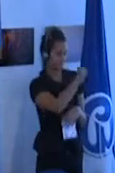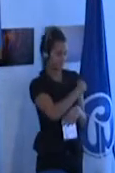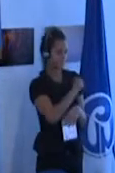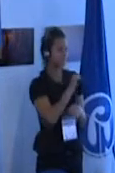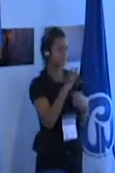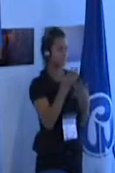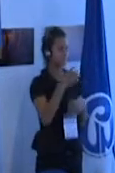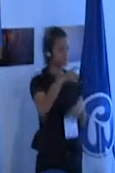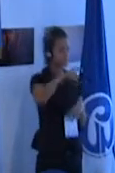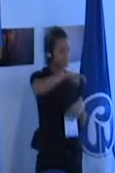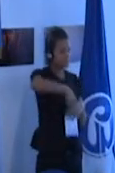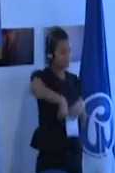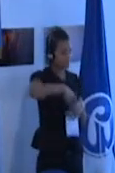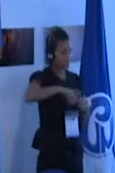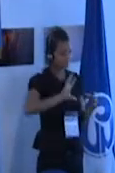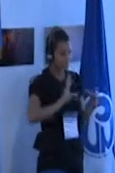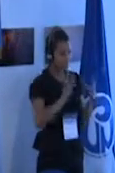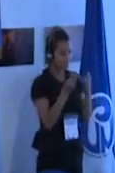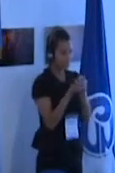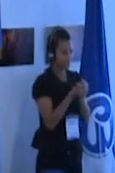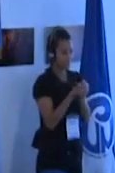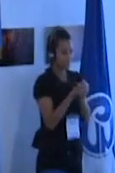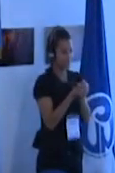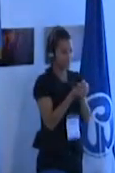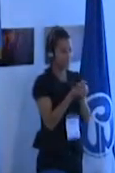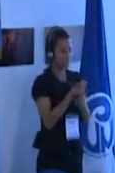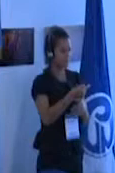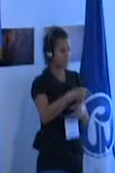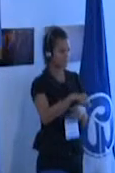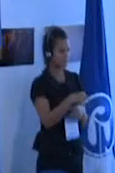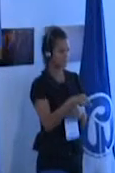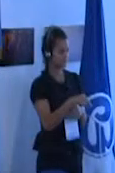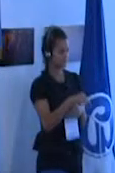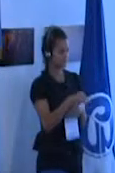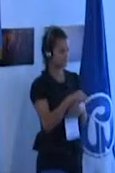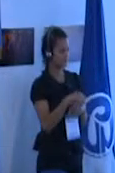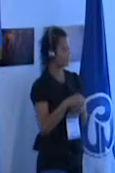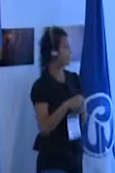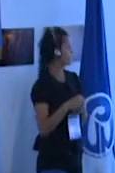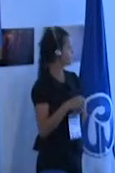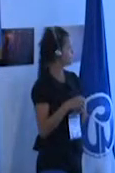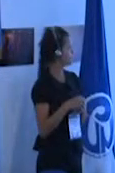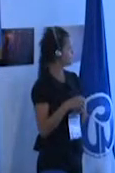la escuela inclusiva es antes que nada un principio y finalmente